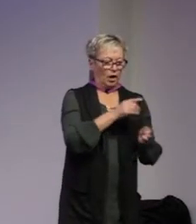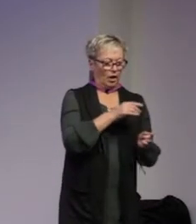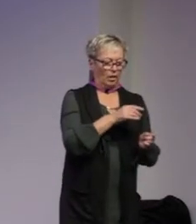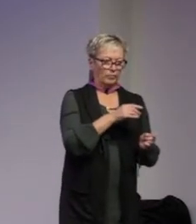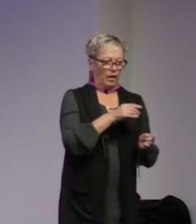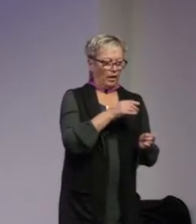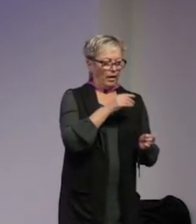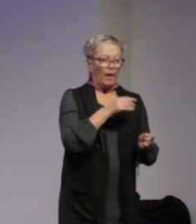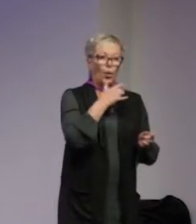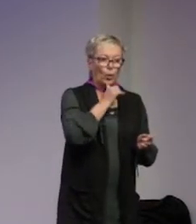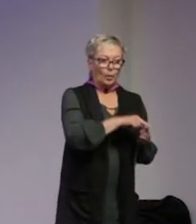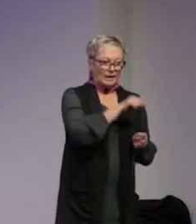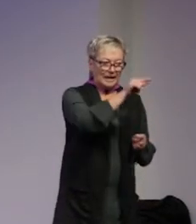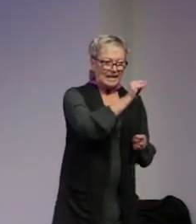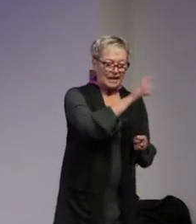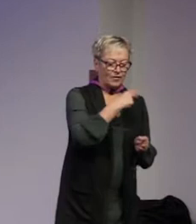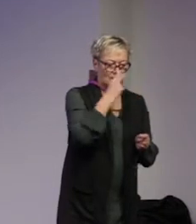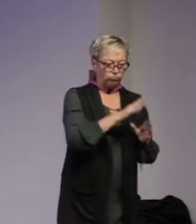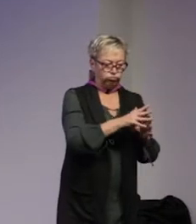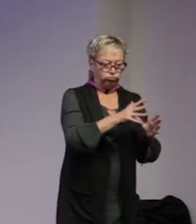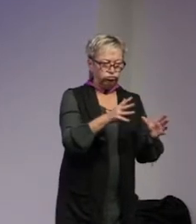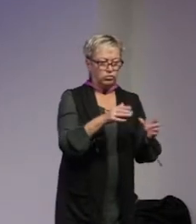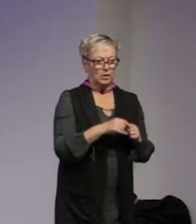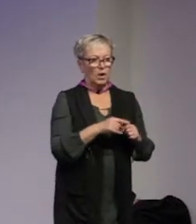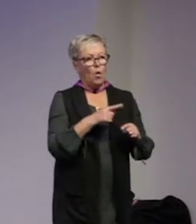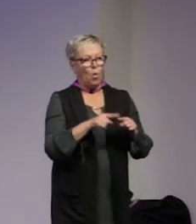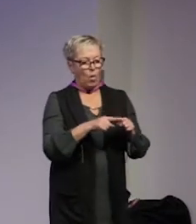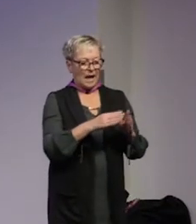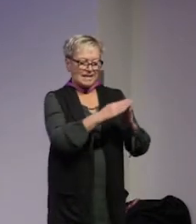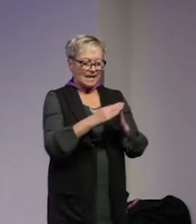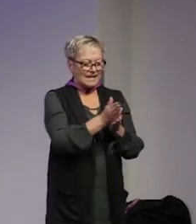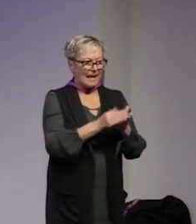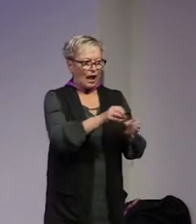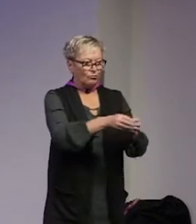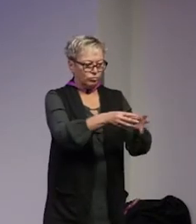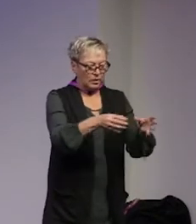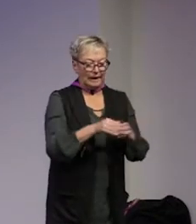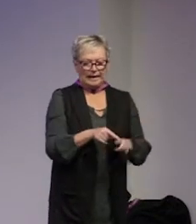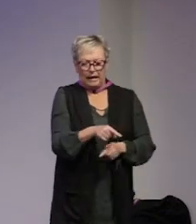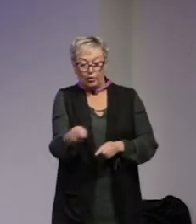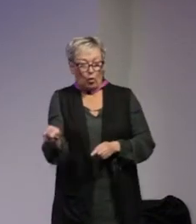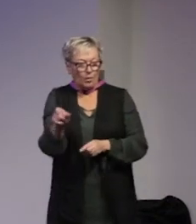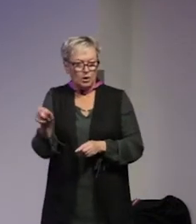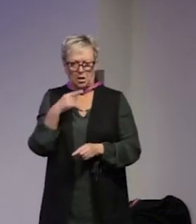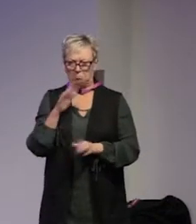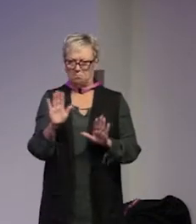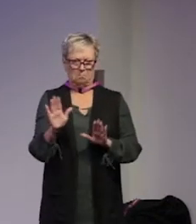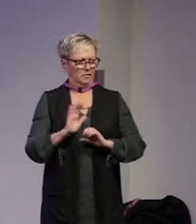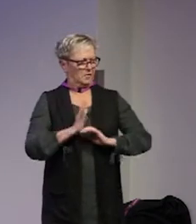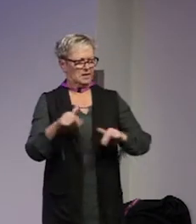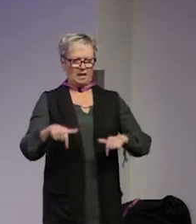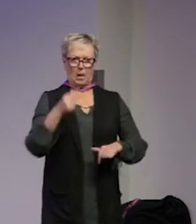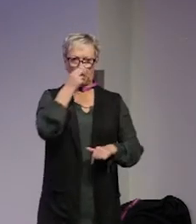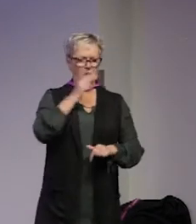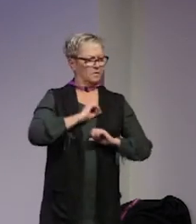IS vi ser en framväxande moralpolis i olika stadsdelar till dem som menar att nej det finns inte alls något sånt här i